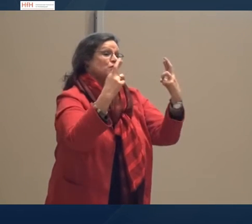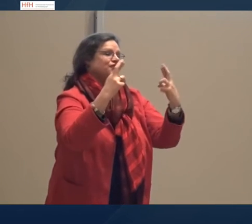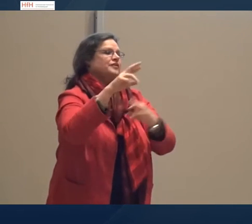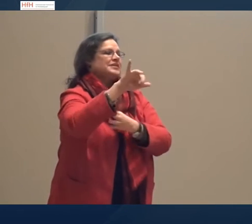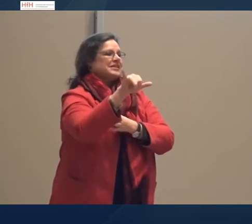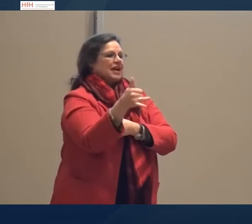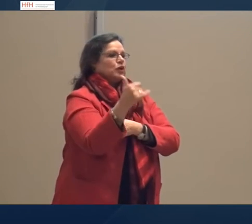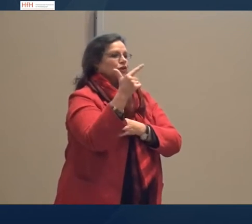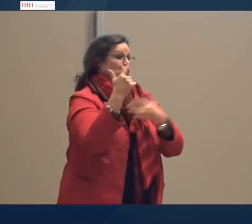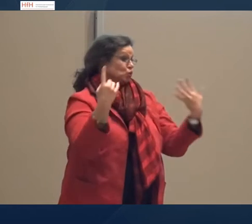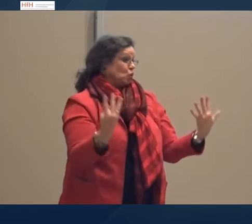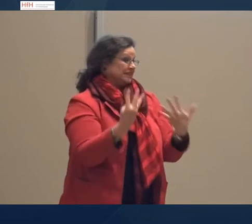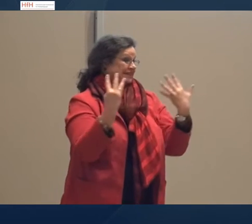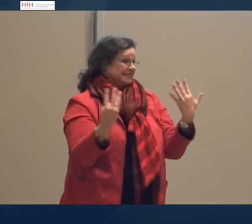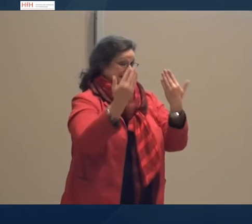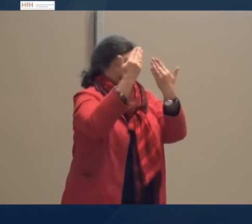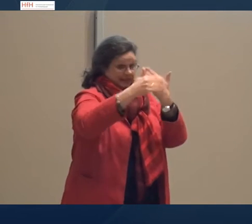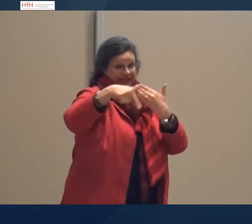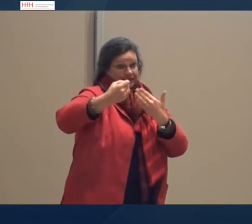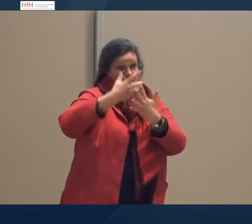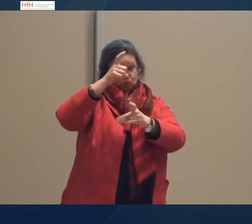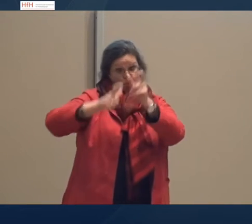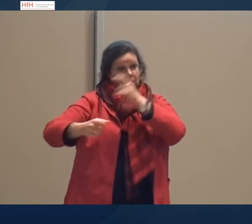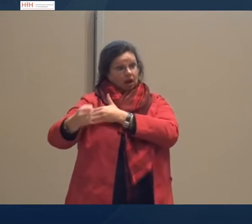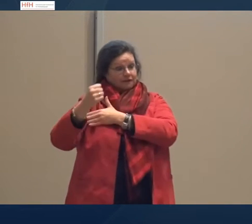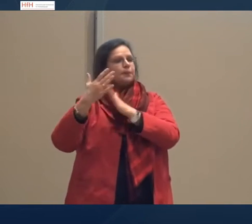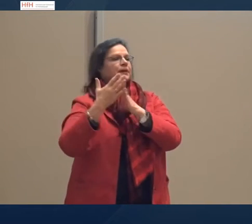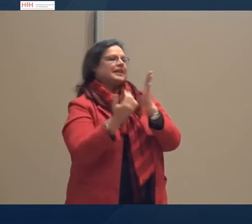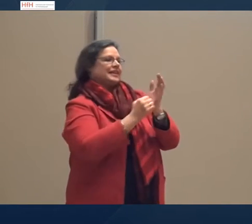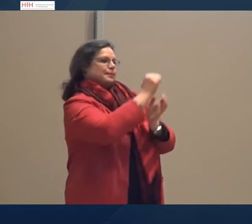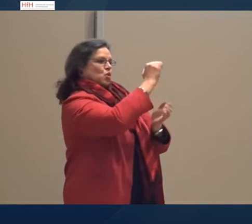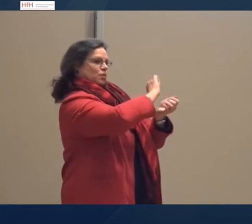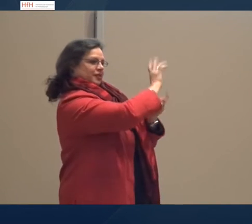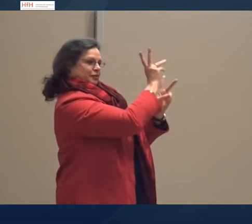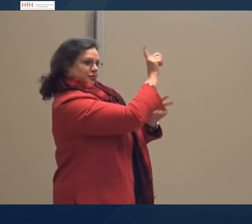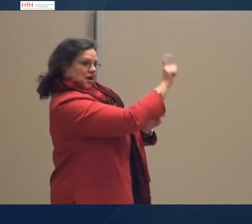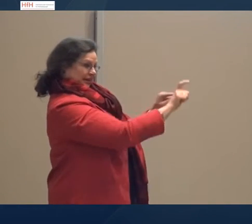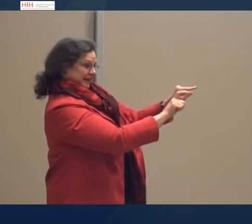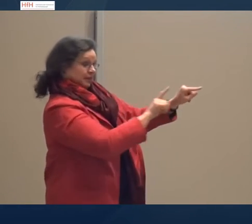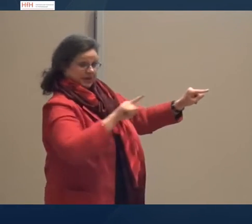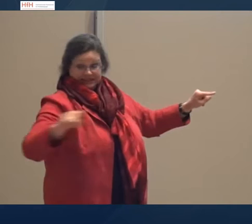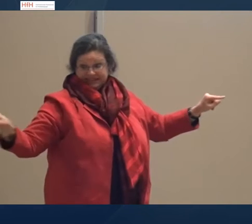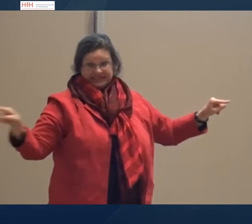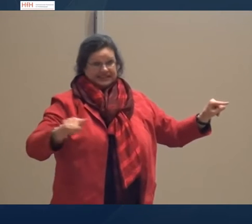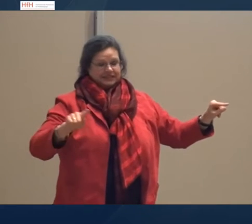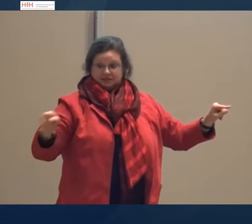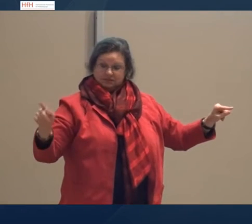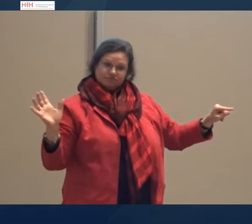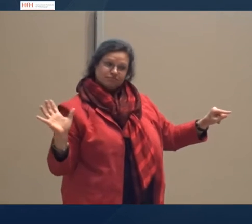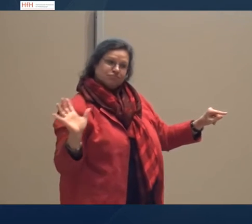Januar 2019, wenn die Gruppe der Gebärdensprachausbildner ihr Diplom erhalten hat, dass diese dann vorwärts gehen